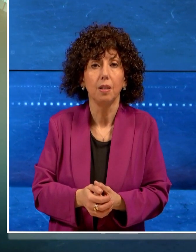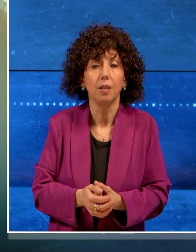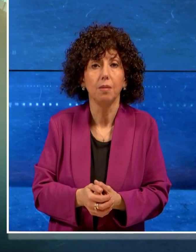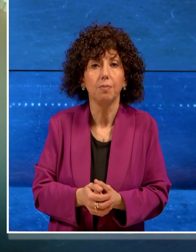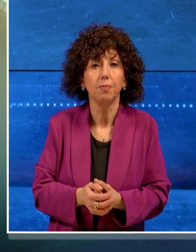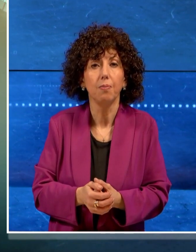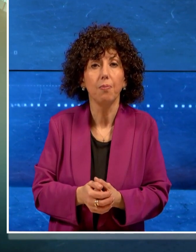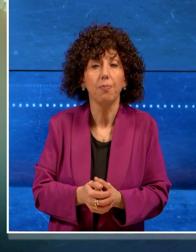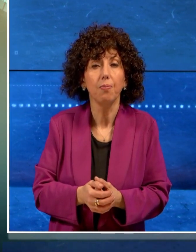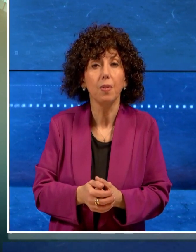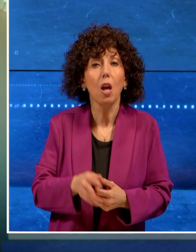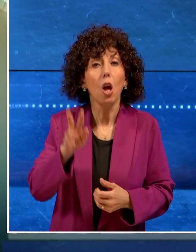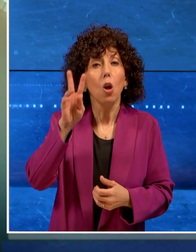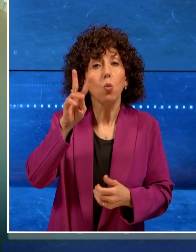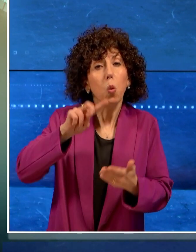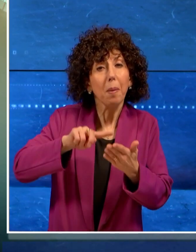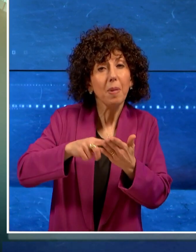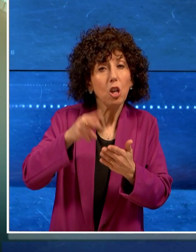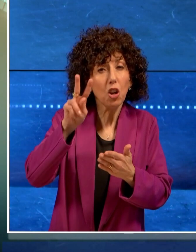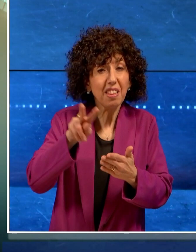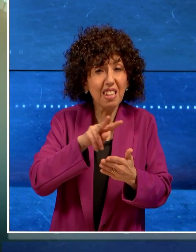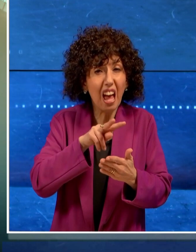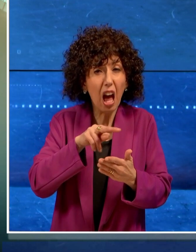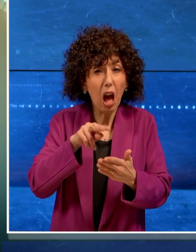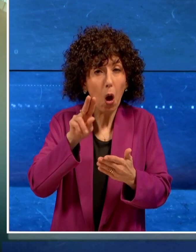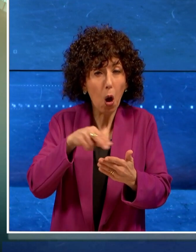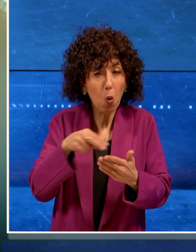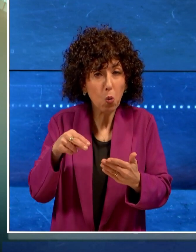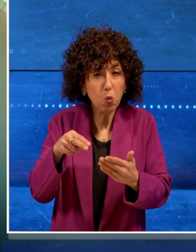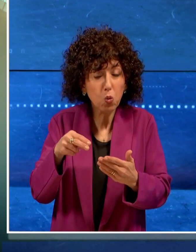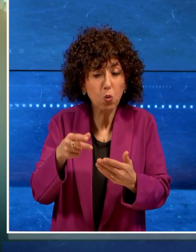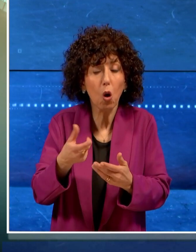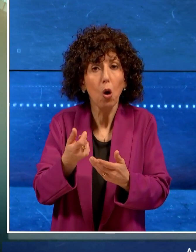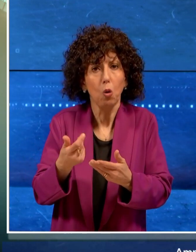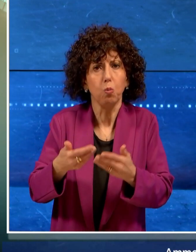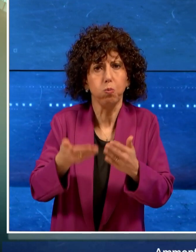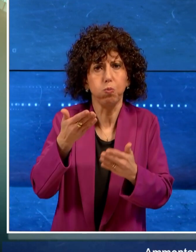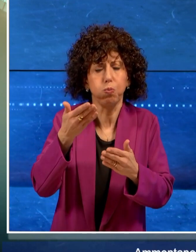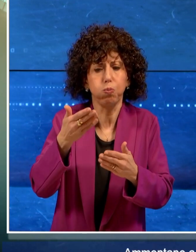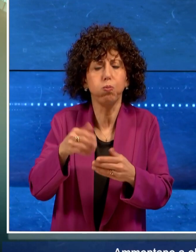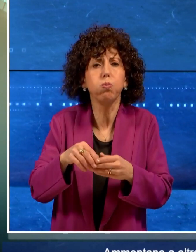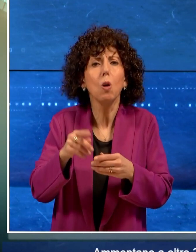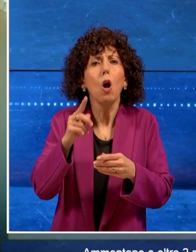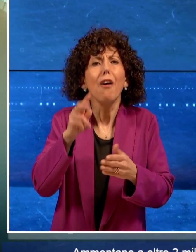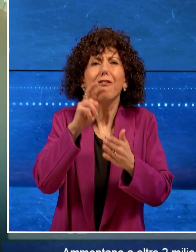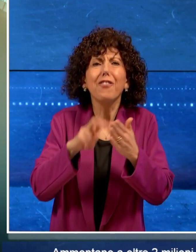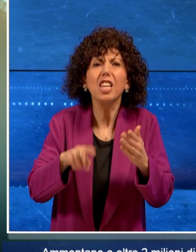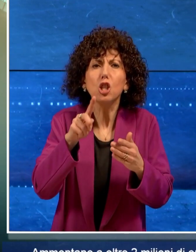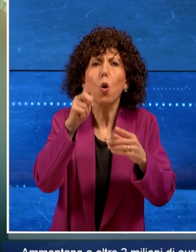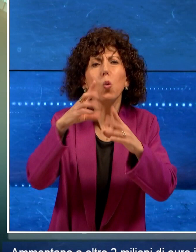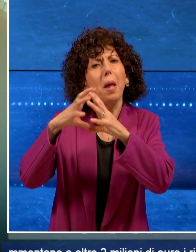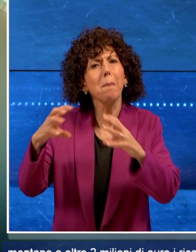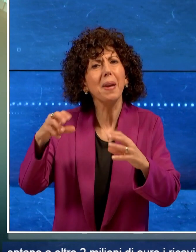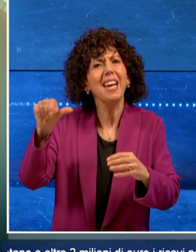Ammontano a oltre 2 milioni di euro i ricavi non dichiarati al fisco da parte di una impresa